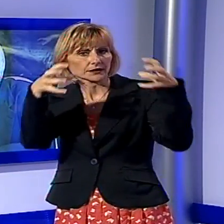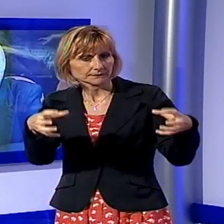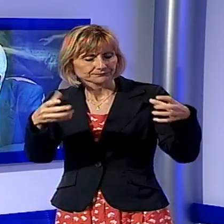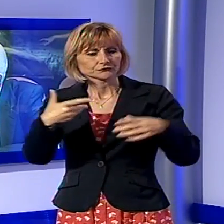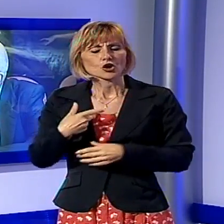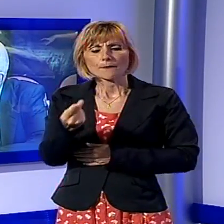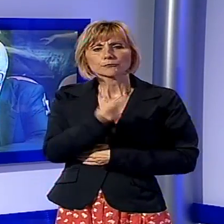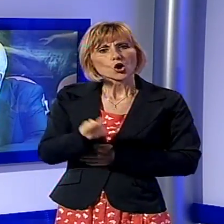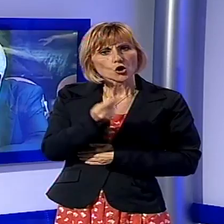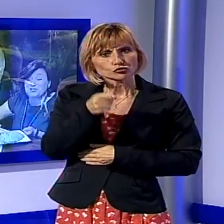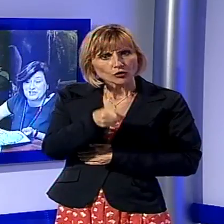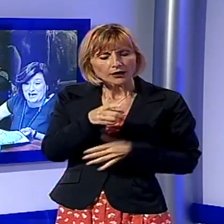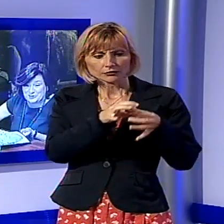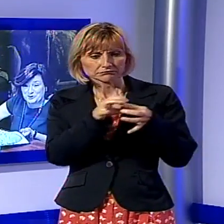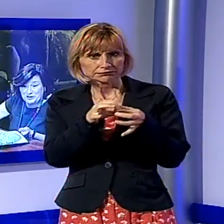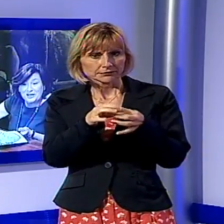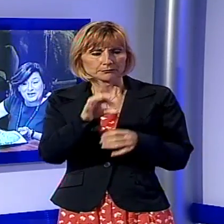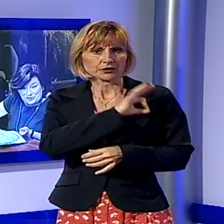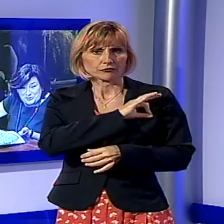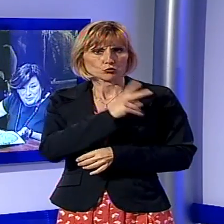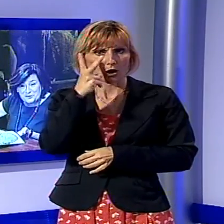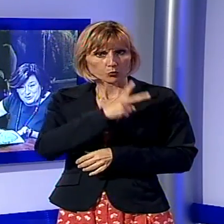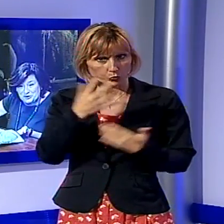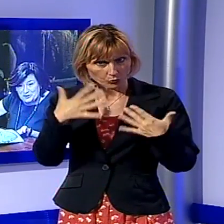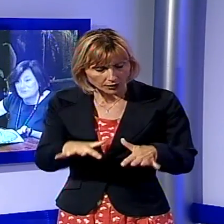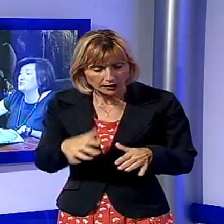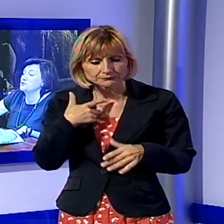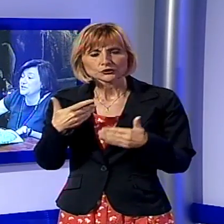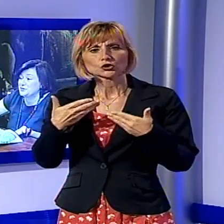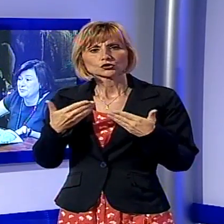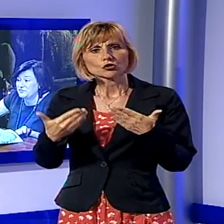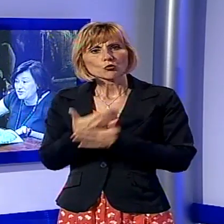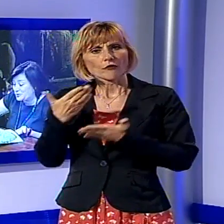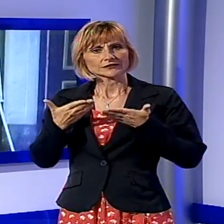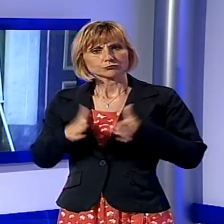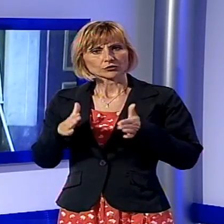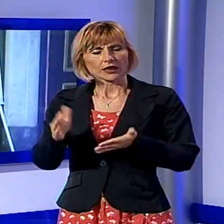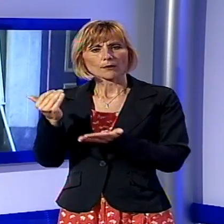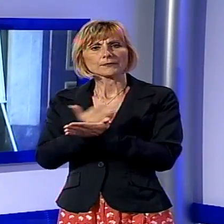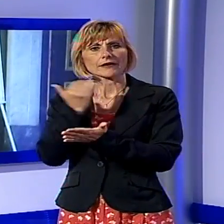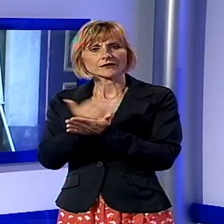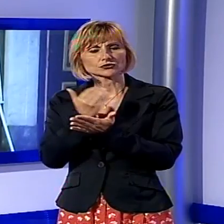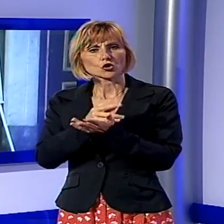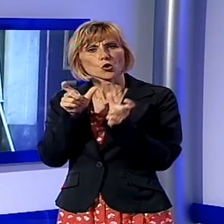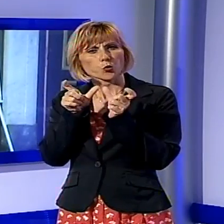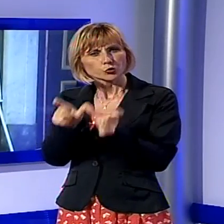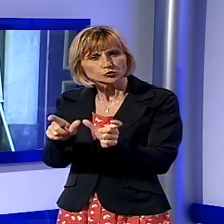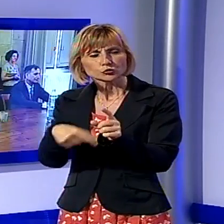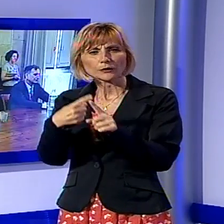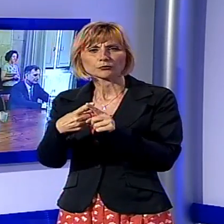coordinato dalla prefettura di Lucca per la creazione di nuovi sportelli per la prevenzione dell'usura e del sovraindebitamento. L